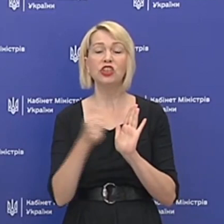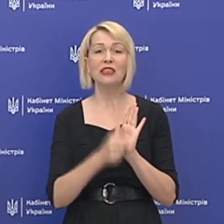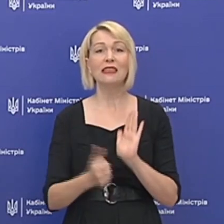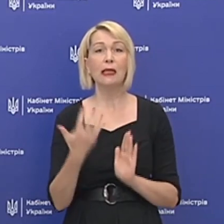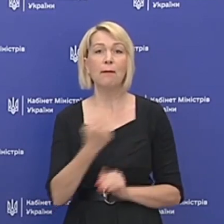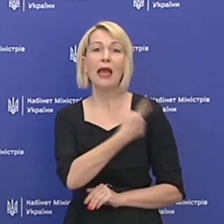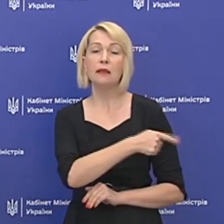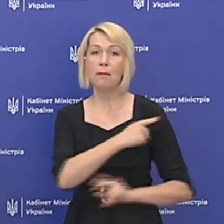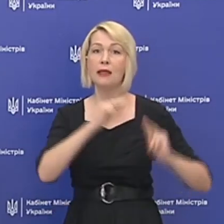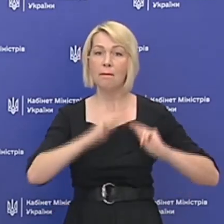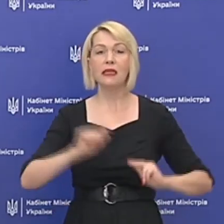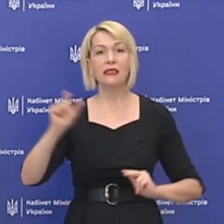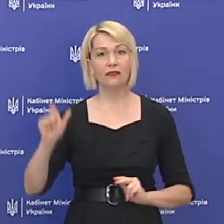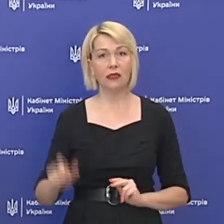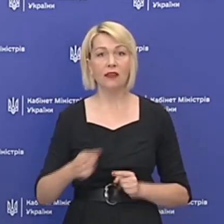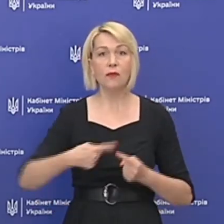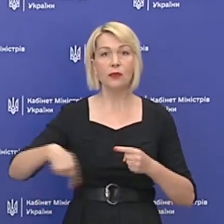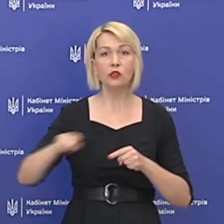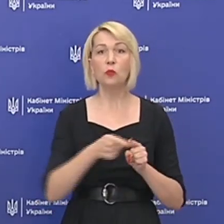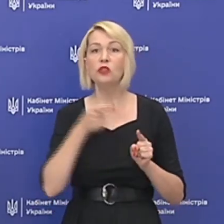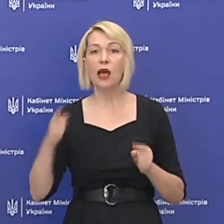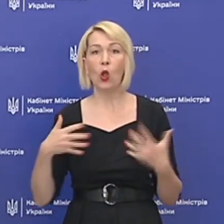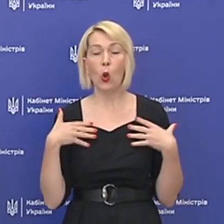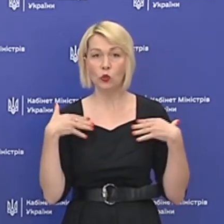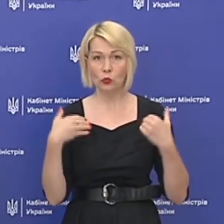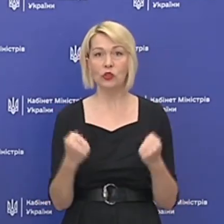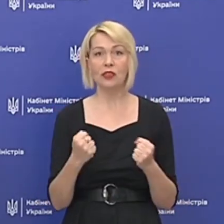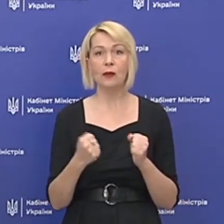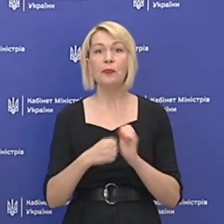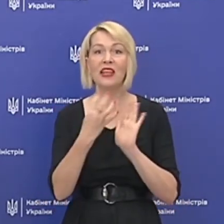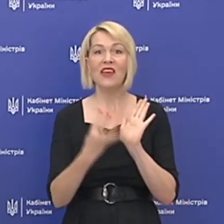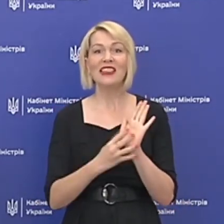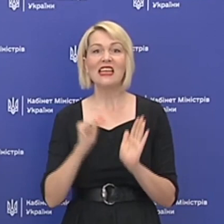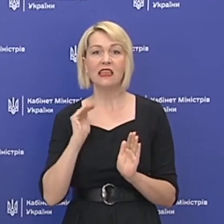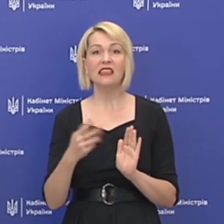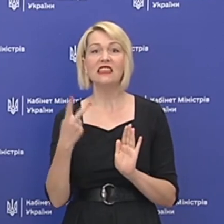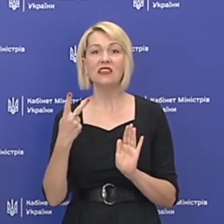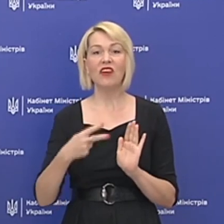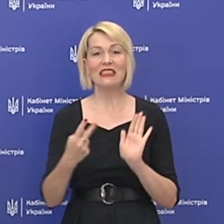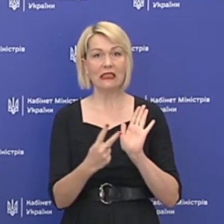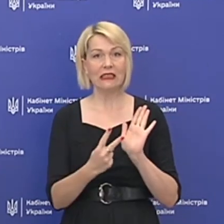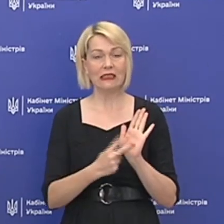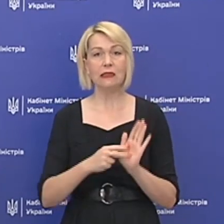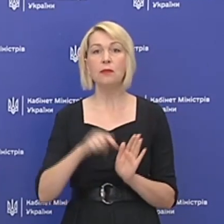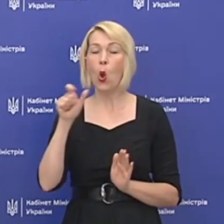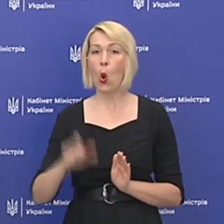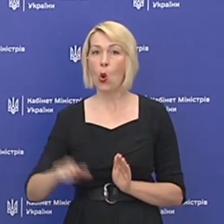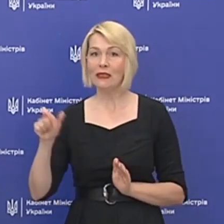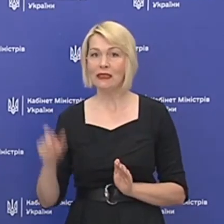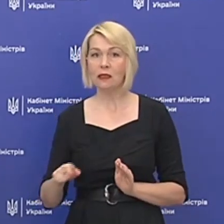медпрацівників. При цьому загалом одужало 19 027 осіб,